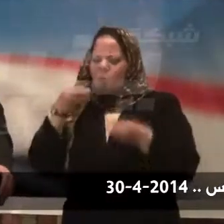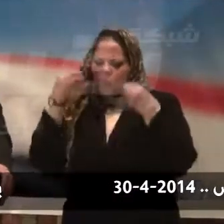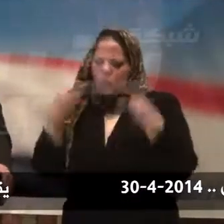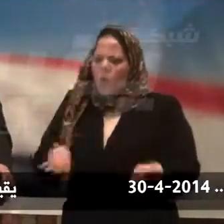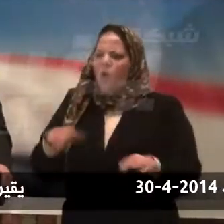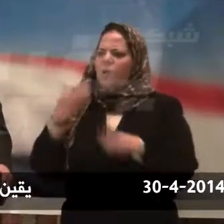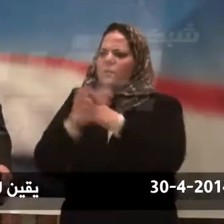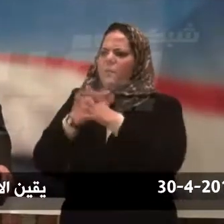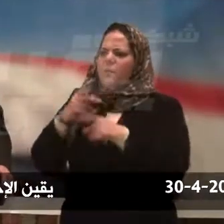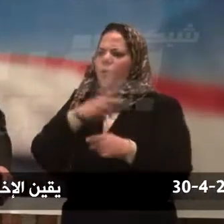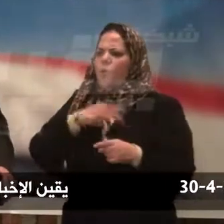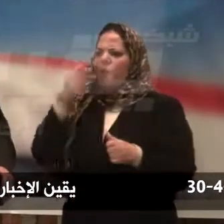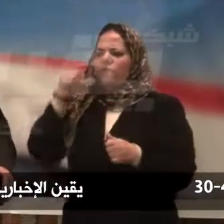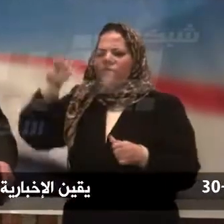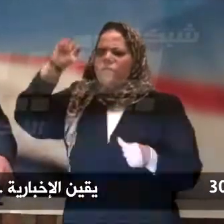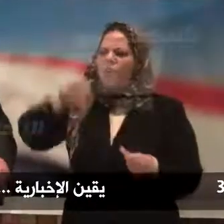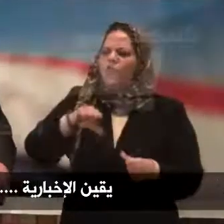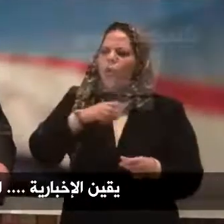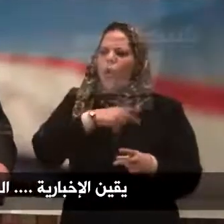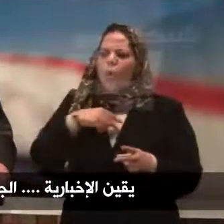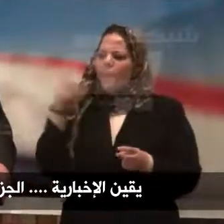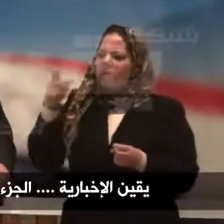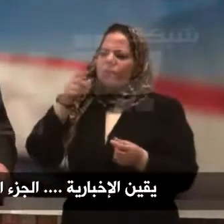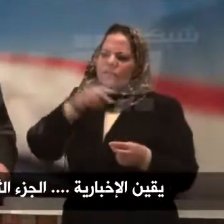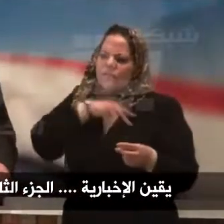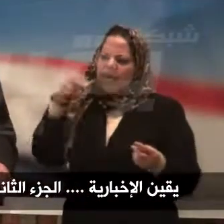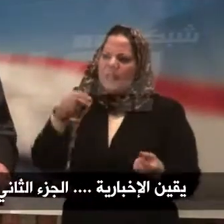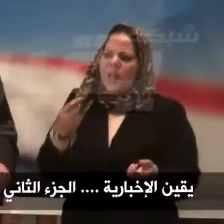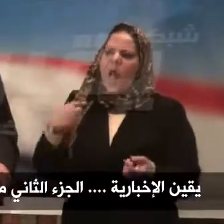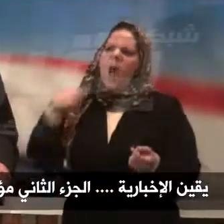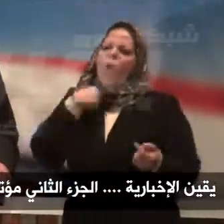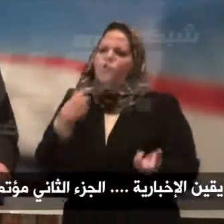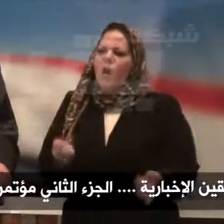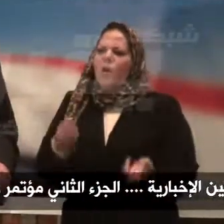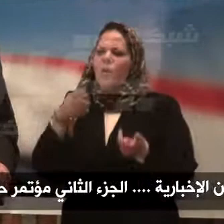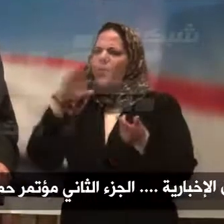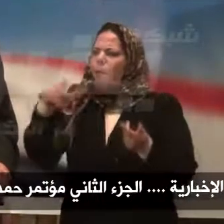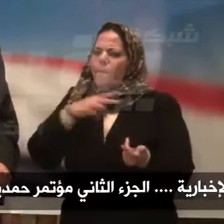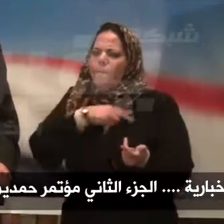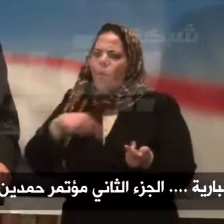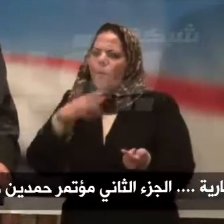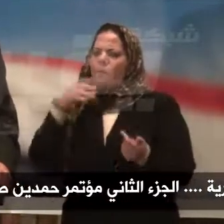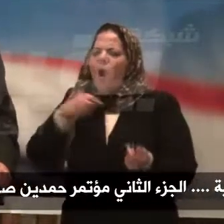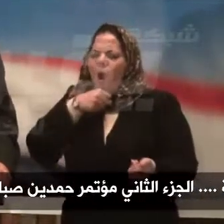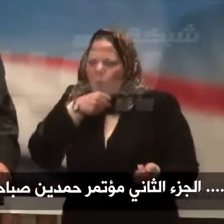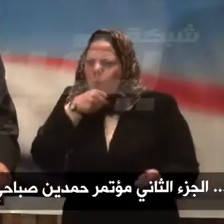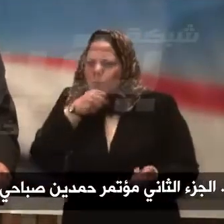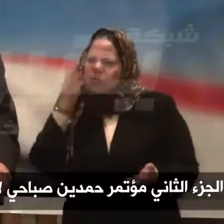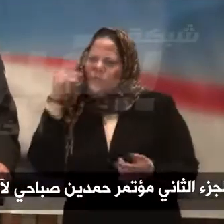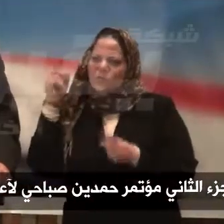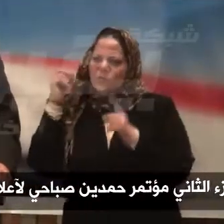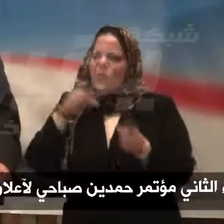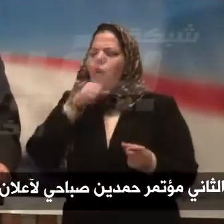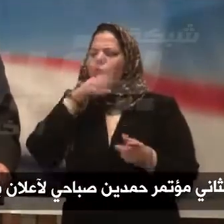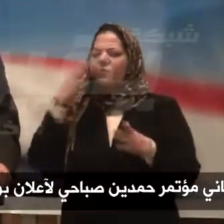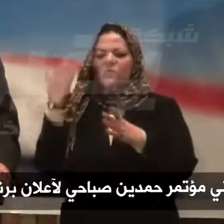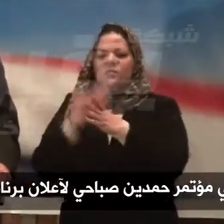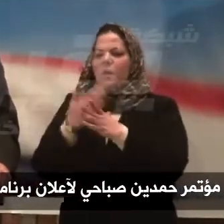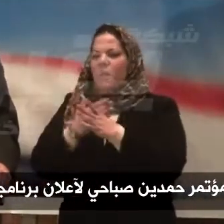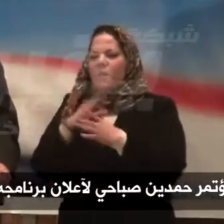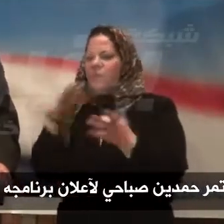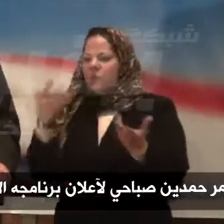دولة فشلة دولة عجزة دولة عجوز وكل هذه